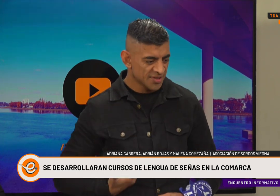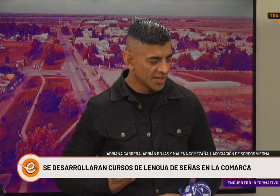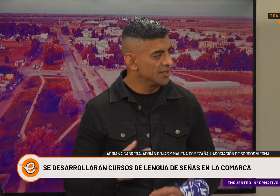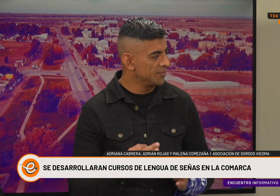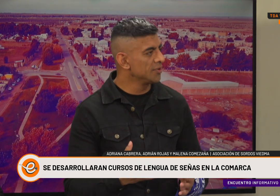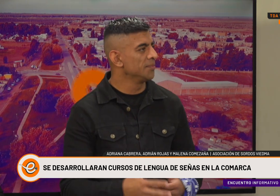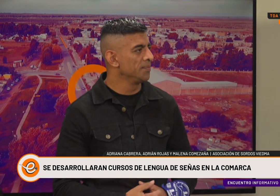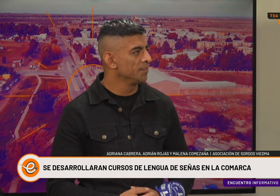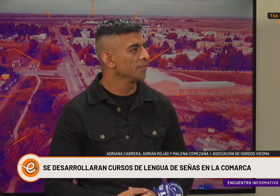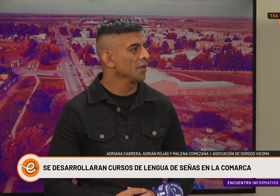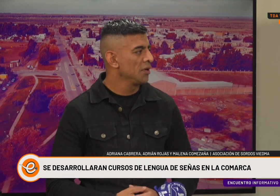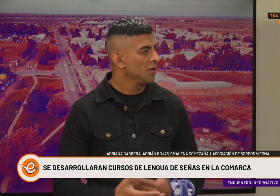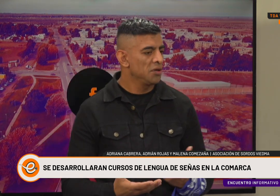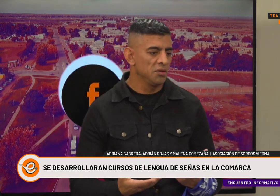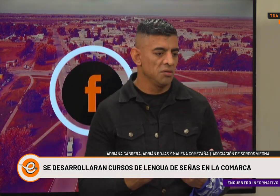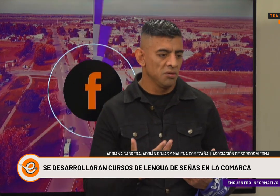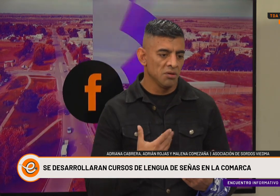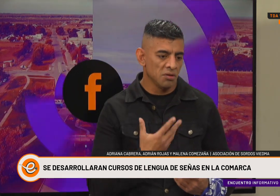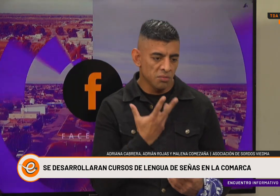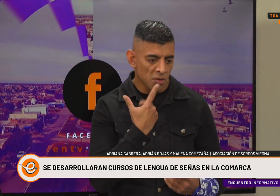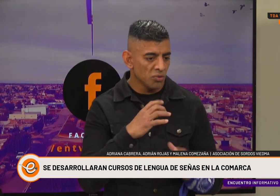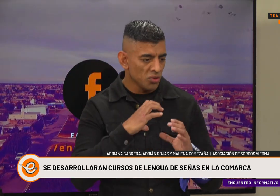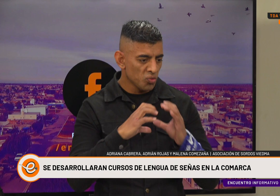Él es el presidente de la asociación de sordos de Viedma.